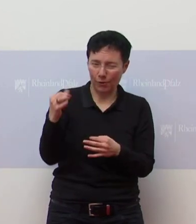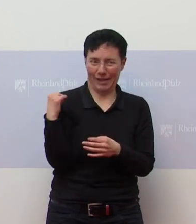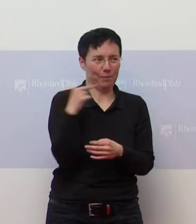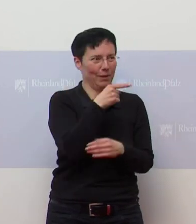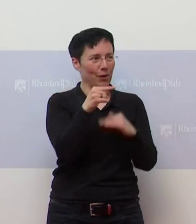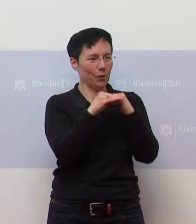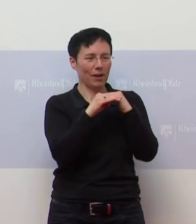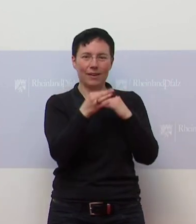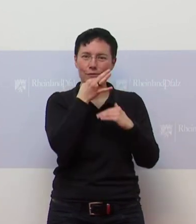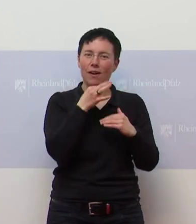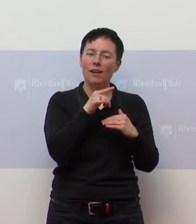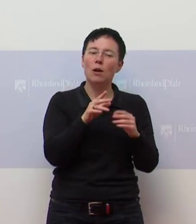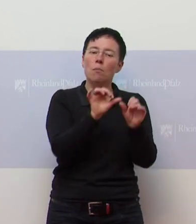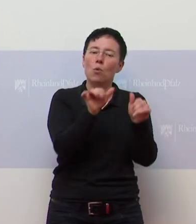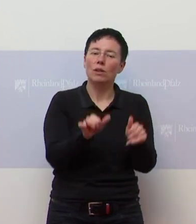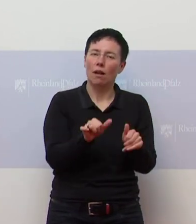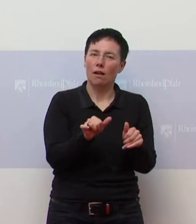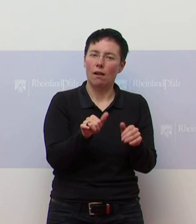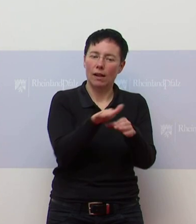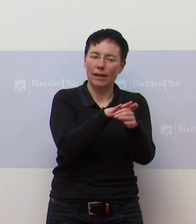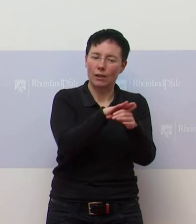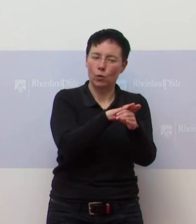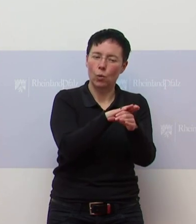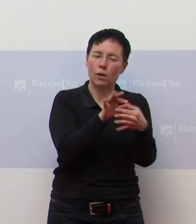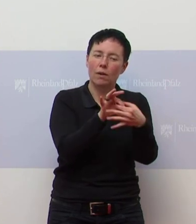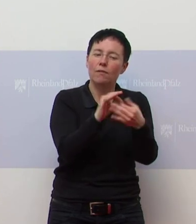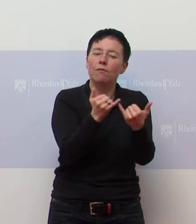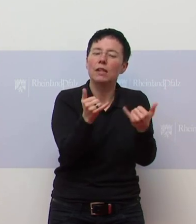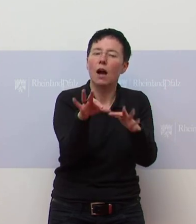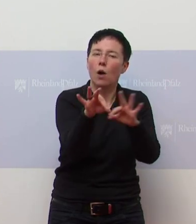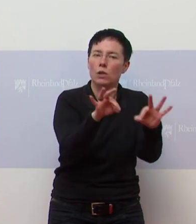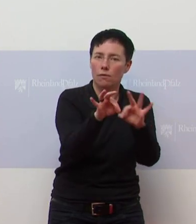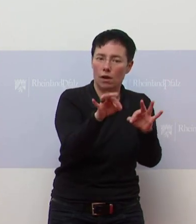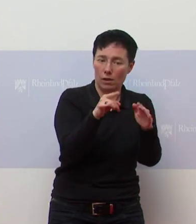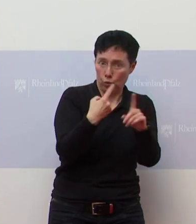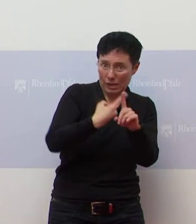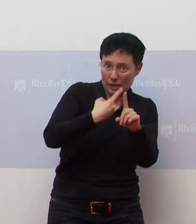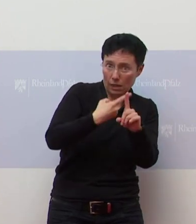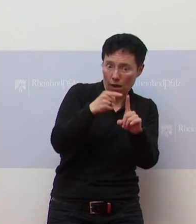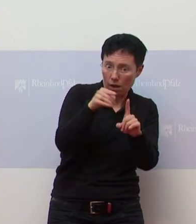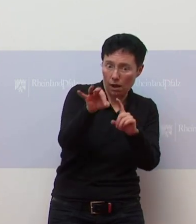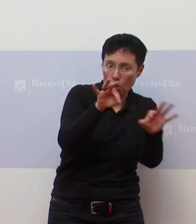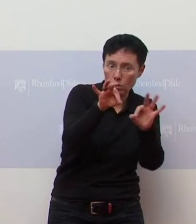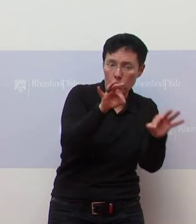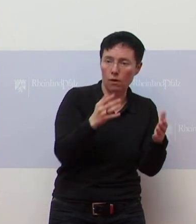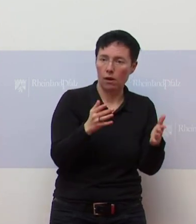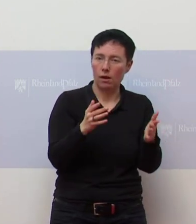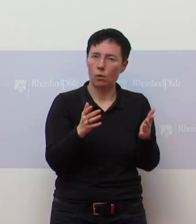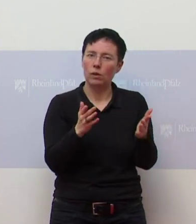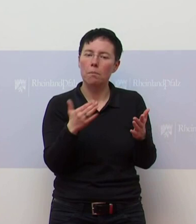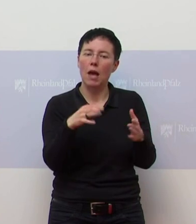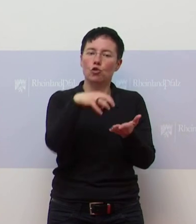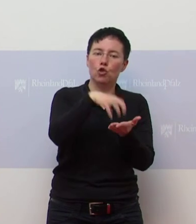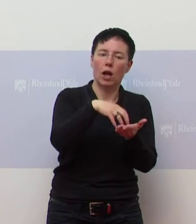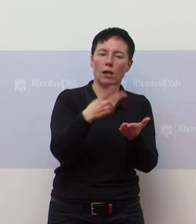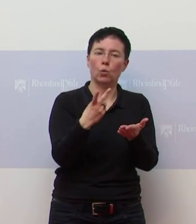da würde mich noch interessieren, ob das irgendwie eine gewisse Inzidenz-Werde durchkoppelt ist, wie viele das werden, ob das möglicherweise eher schlecht ist oder ländlich